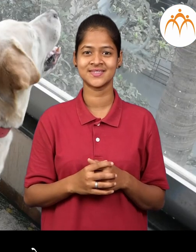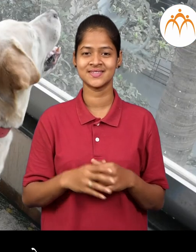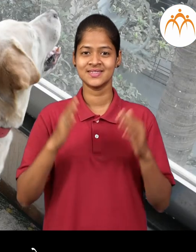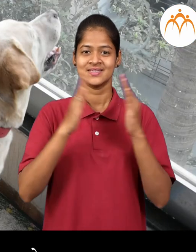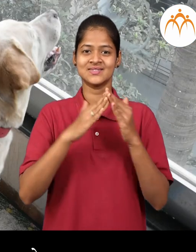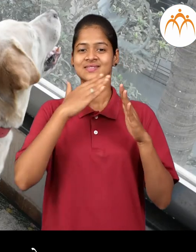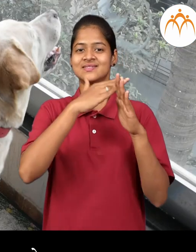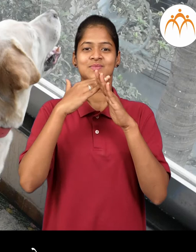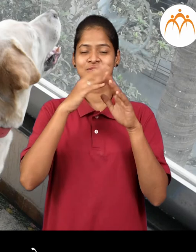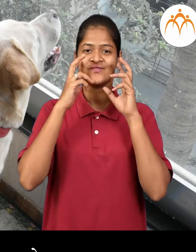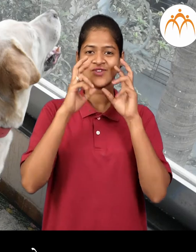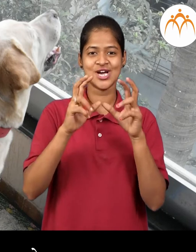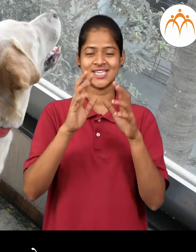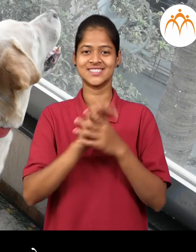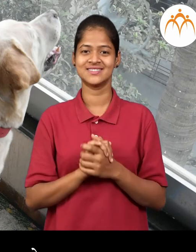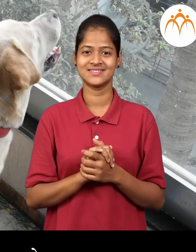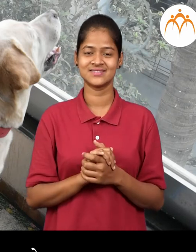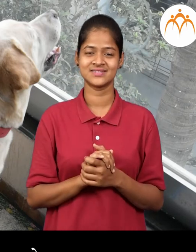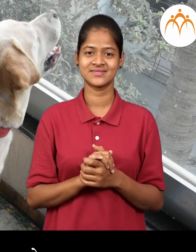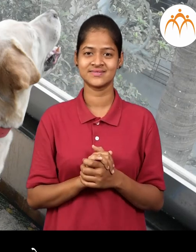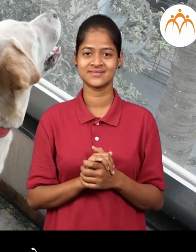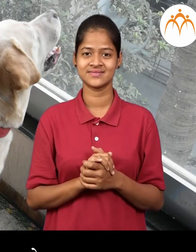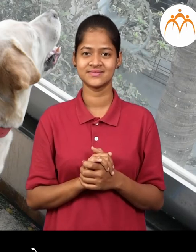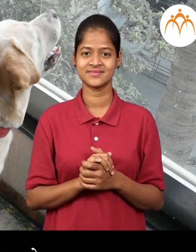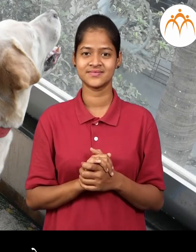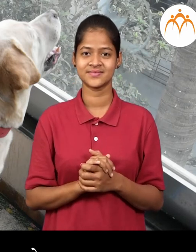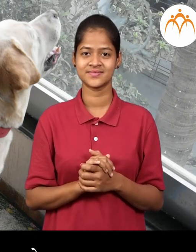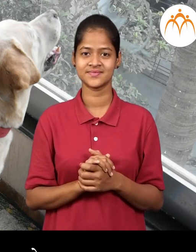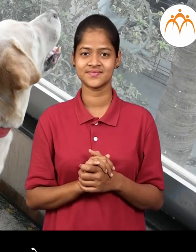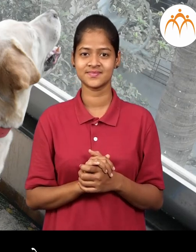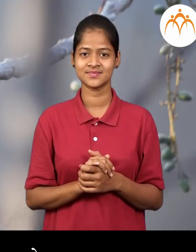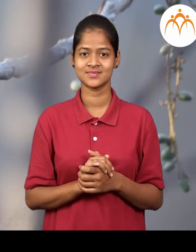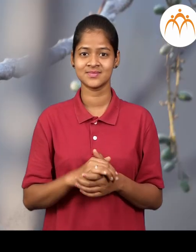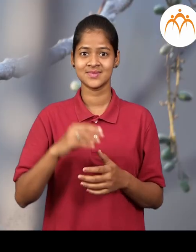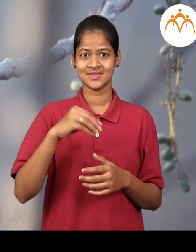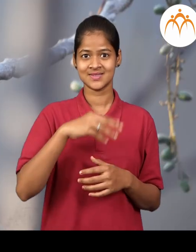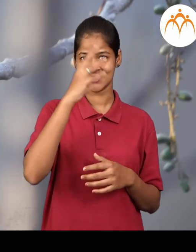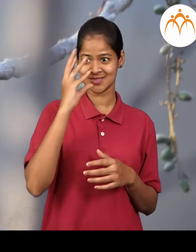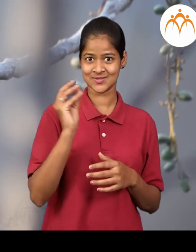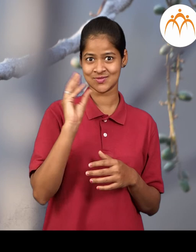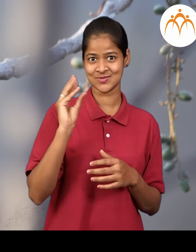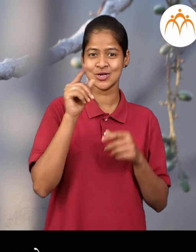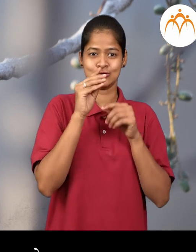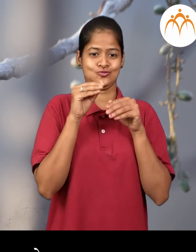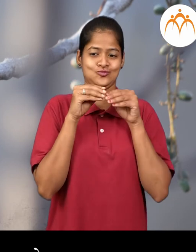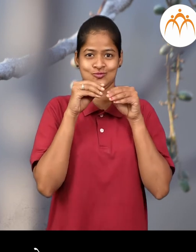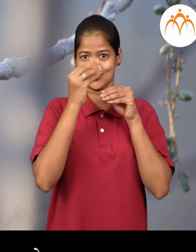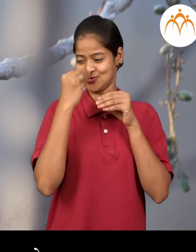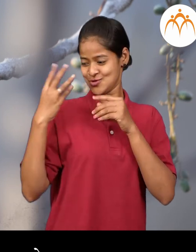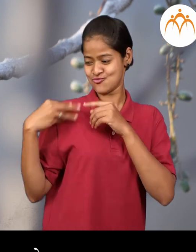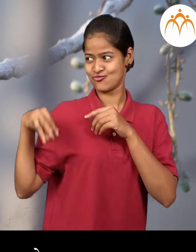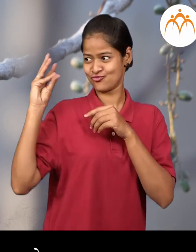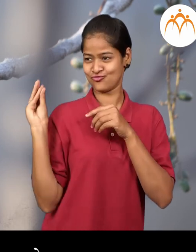कुत्रा घराची राखन करतो खार खार